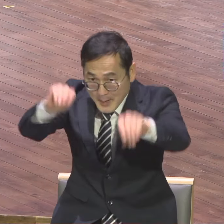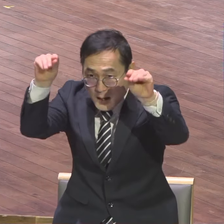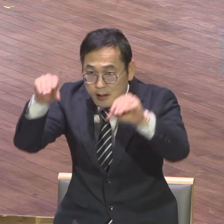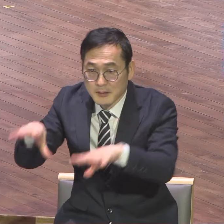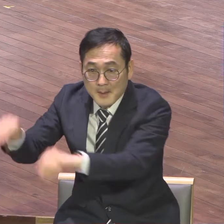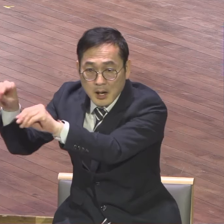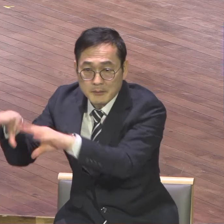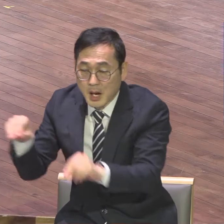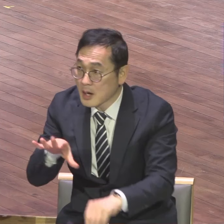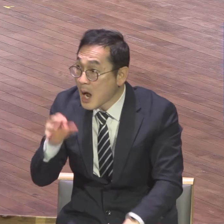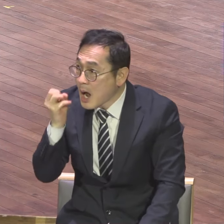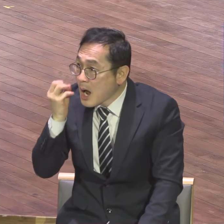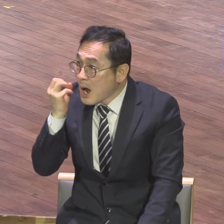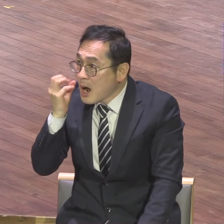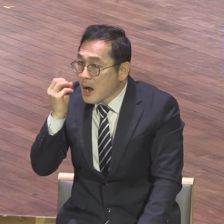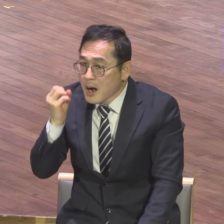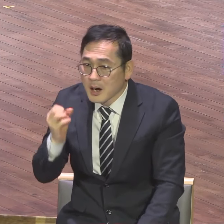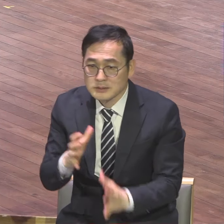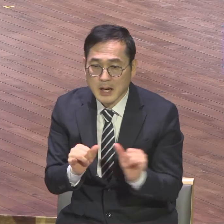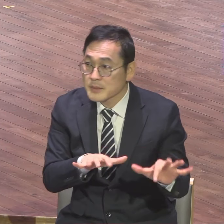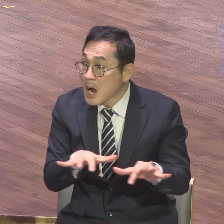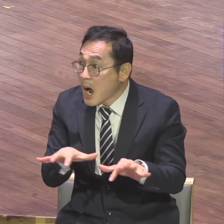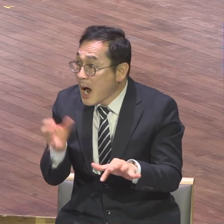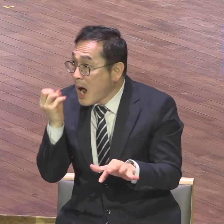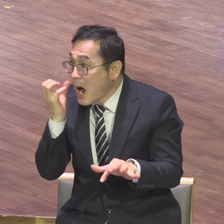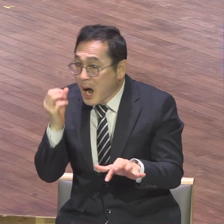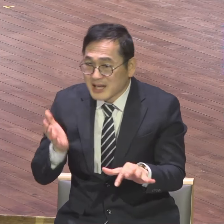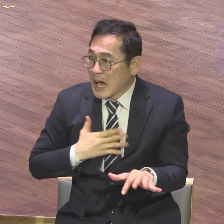치유를 하니까 얼마나 사람들이 많이 옵니까